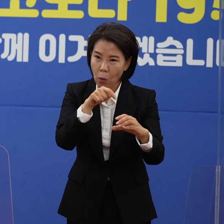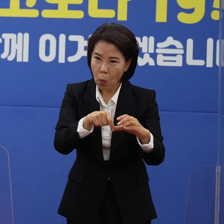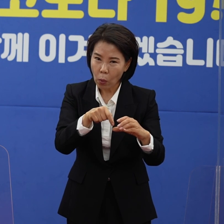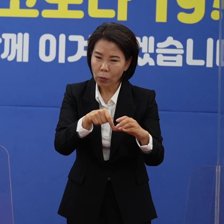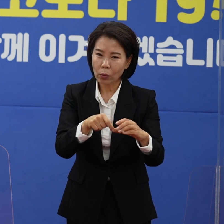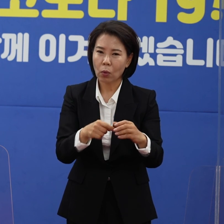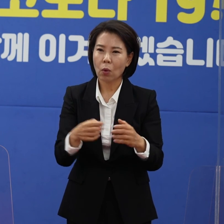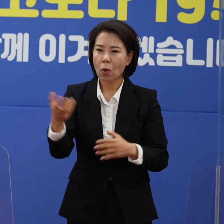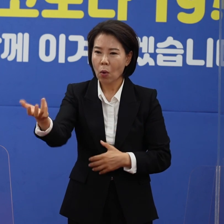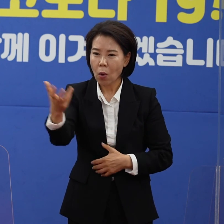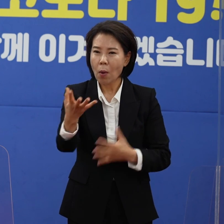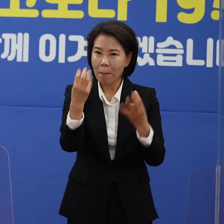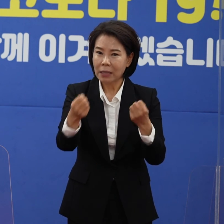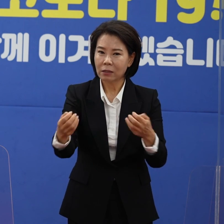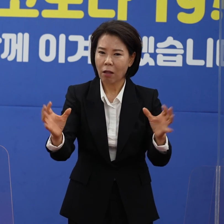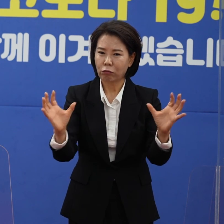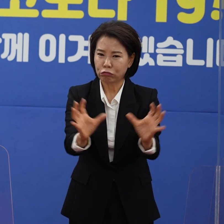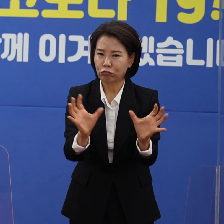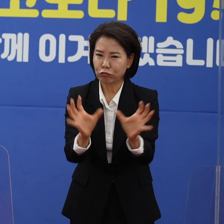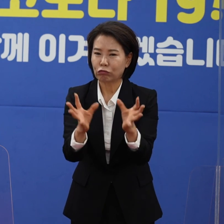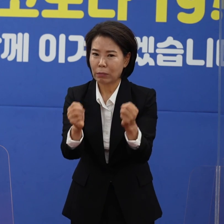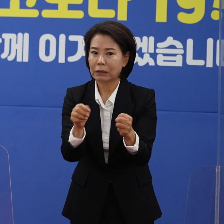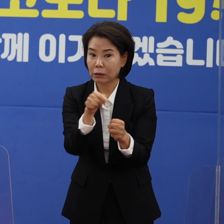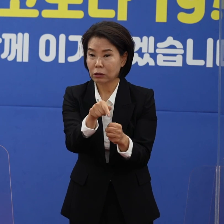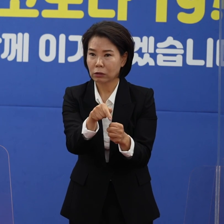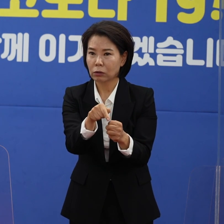부분들을 집중적으로